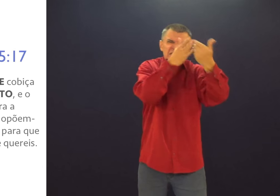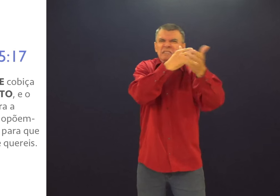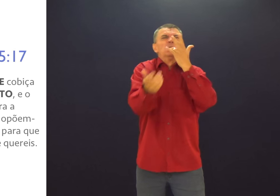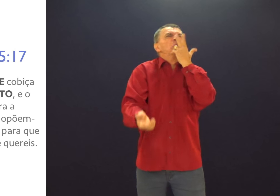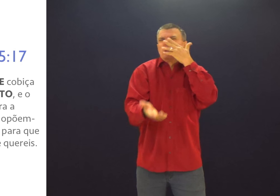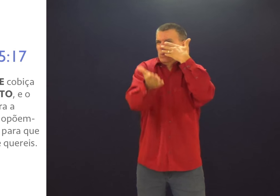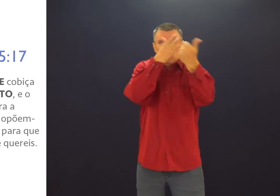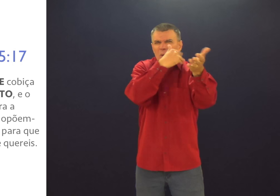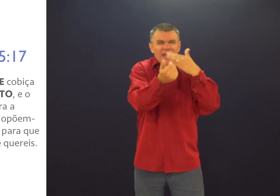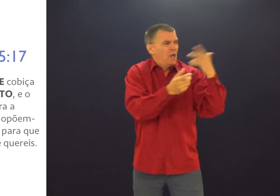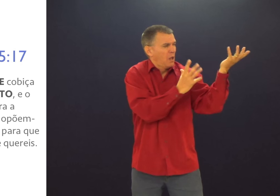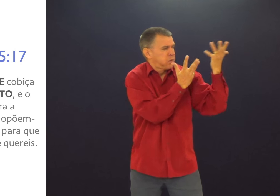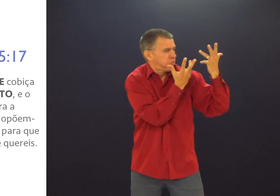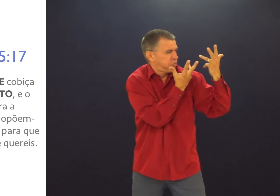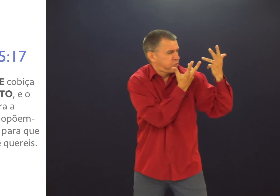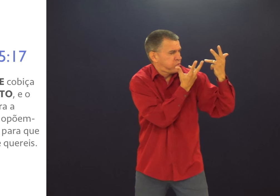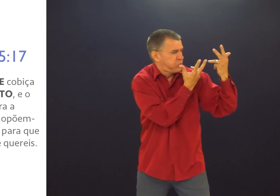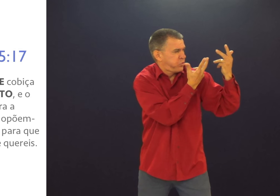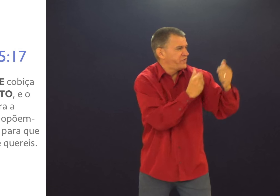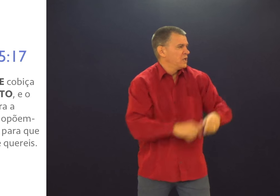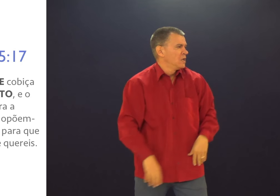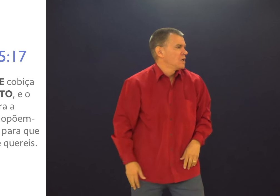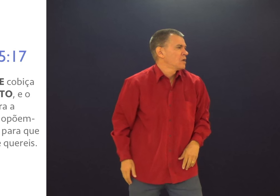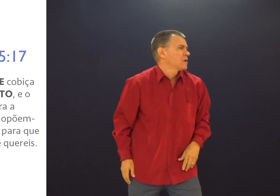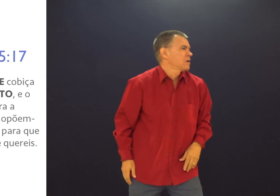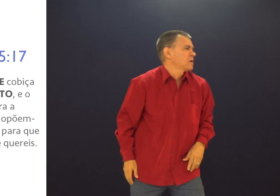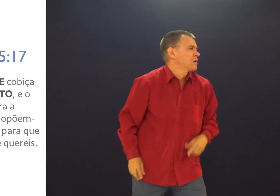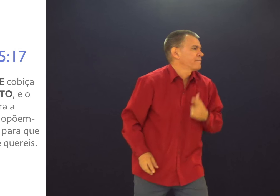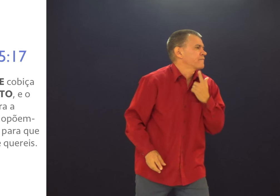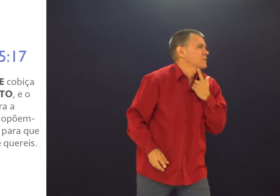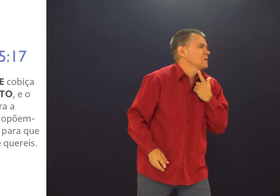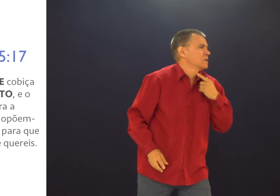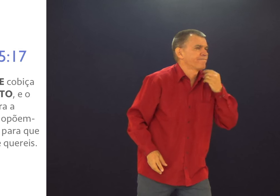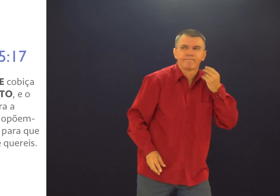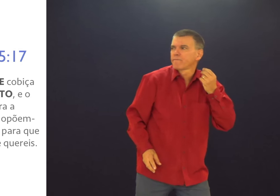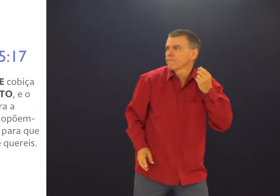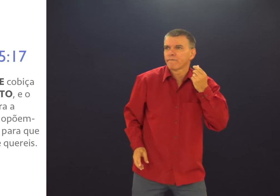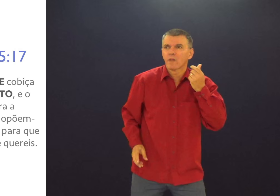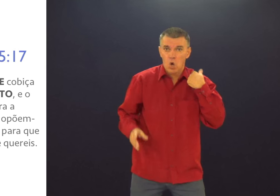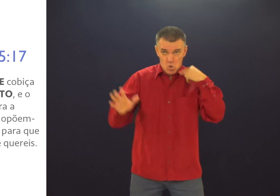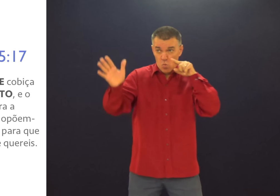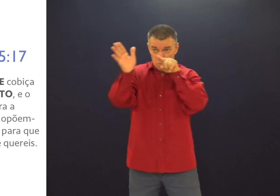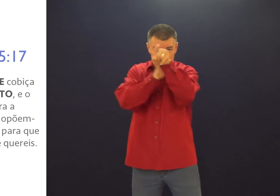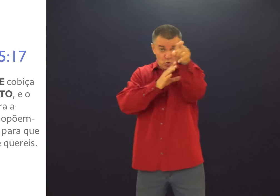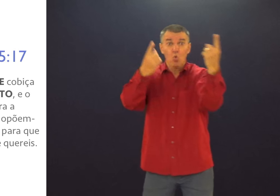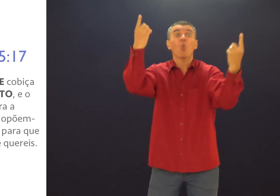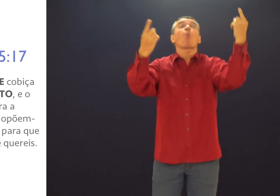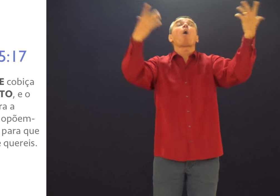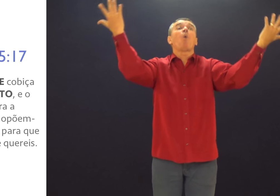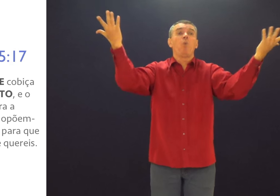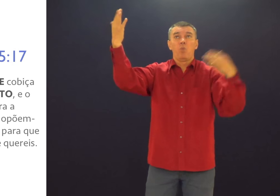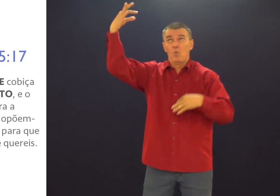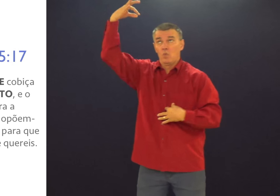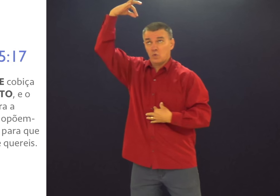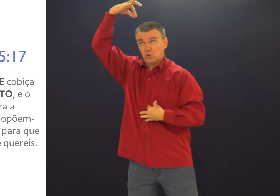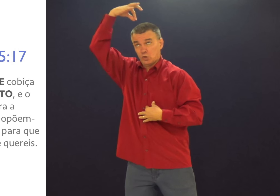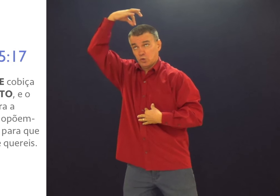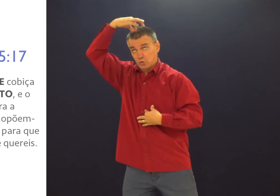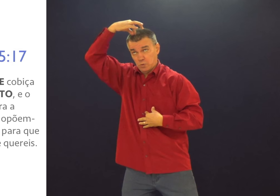pessoa, por alguma coisa, né? Tanto faz. O fato é o que acontece mesmo. E... E pergunto para vocês?